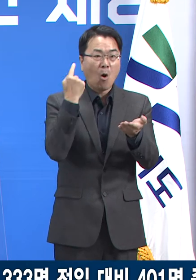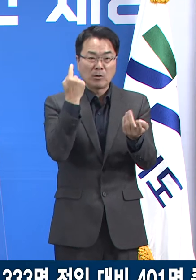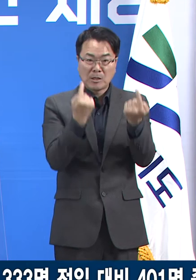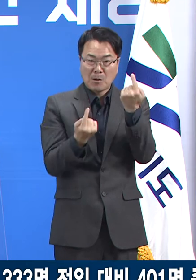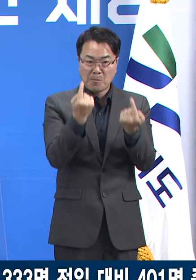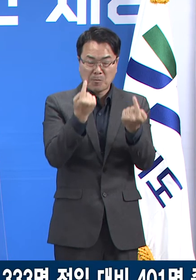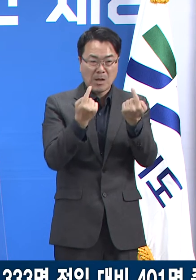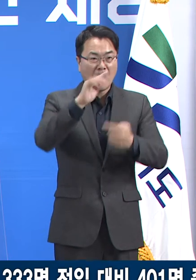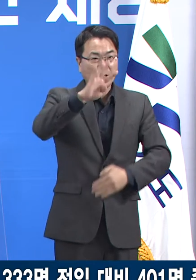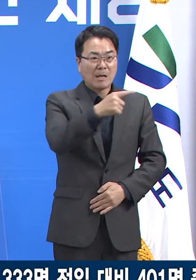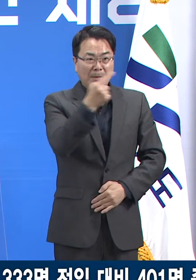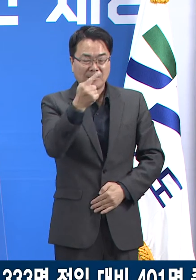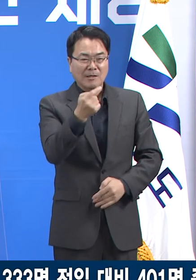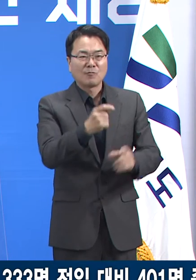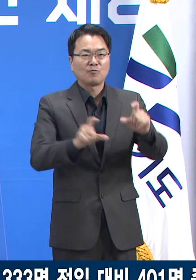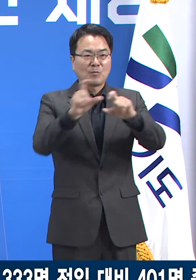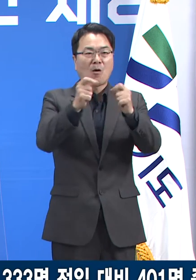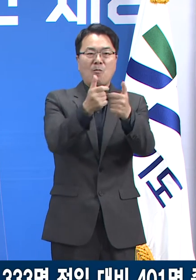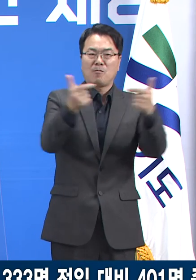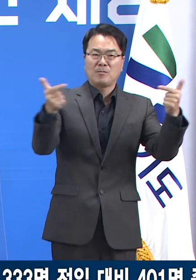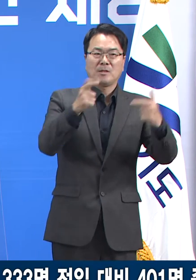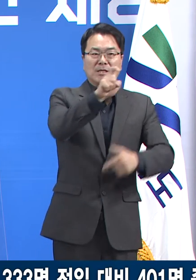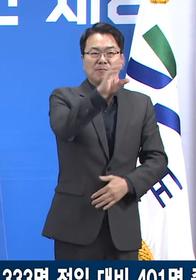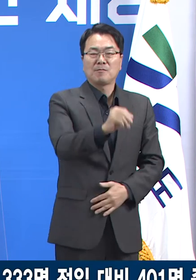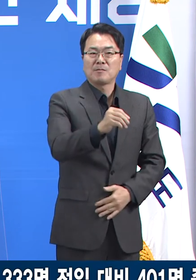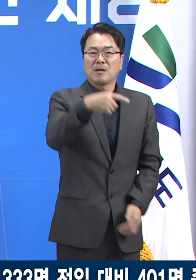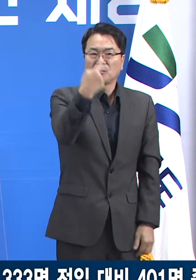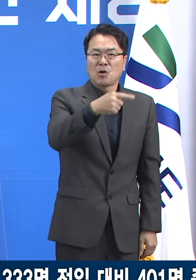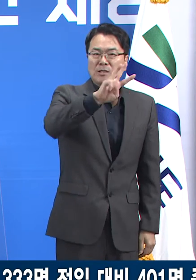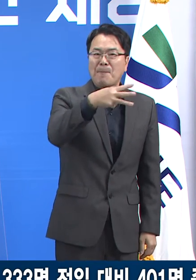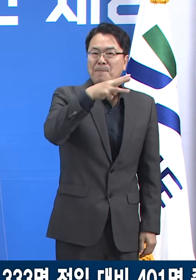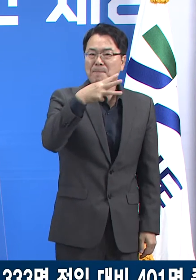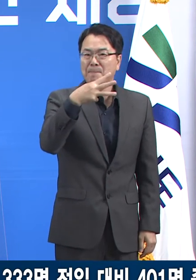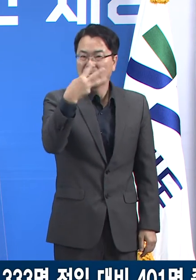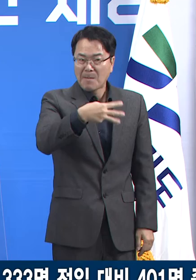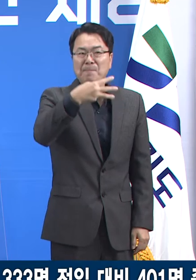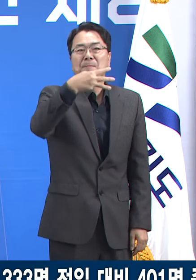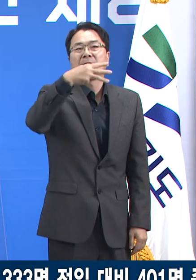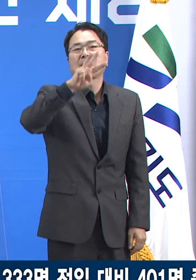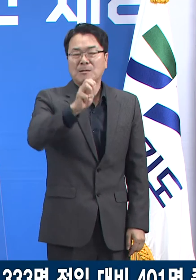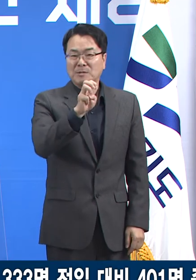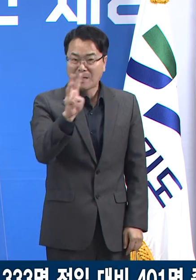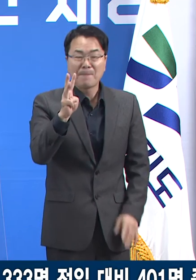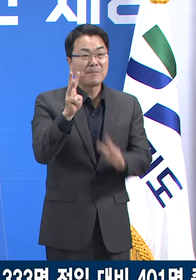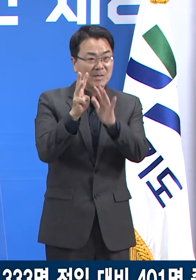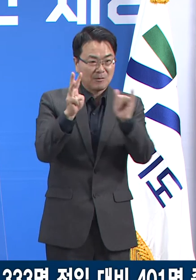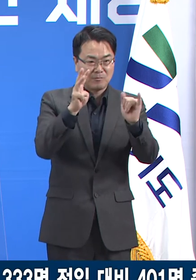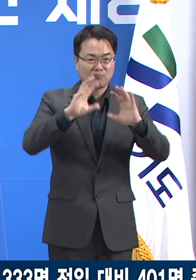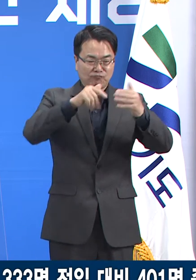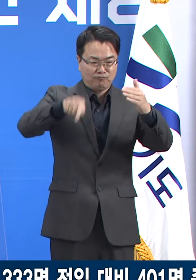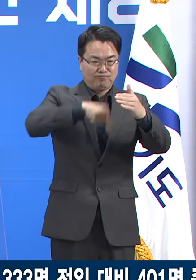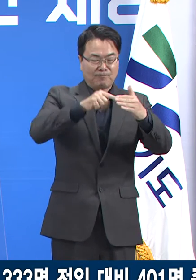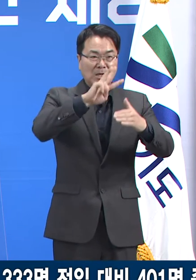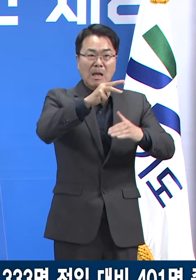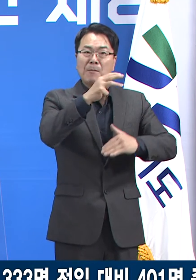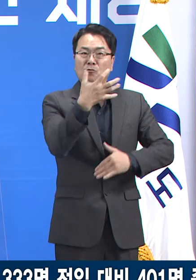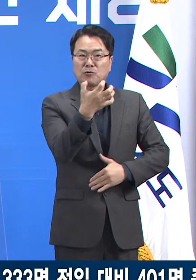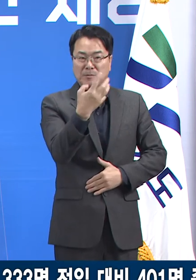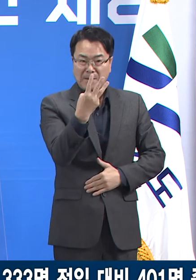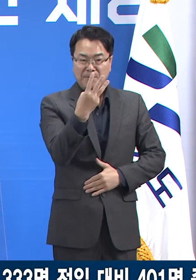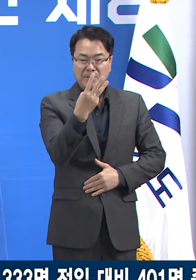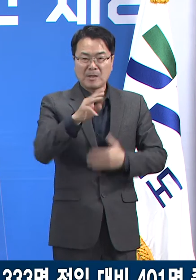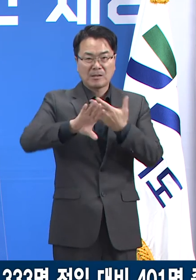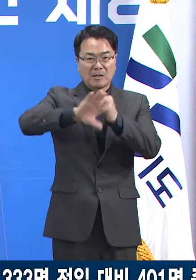401명 증가한 10만 1,333명입니다. 국내 발생이 393명,